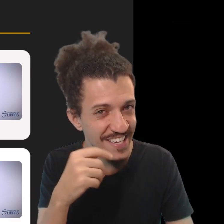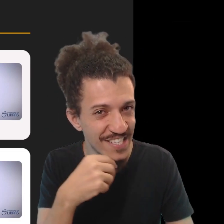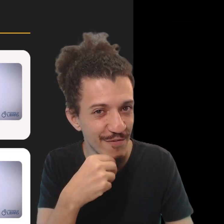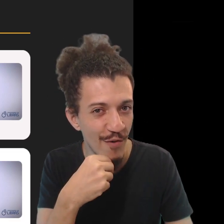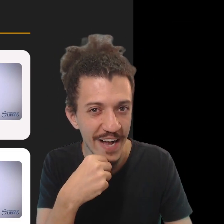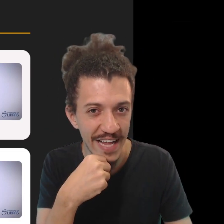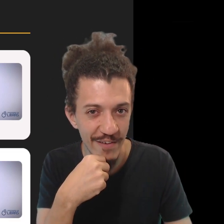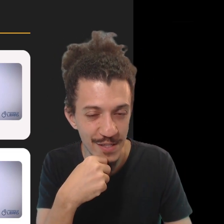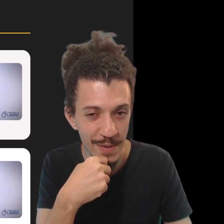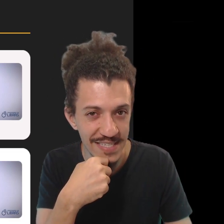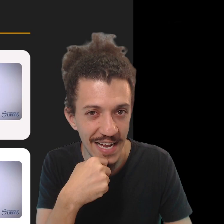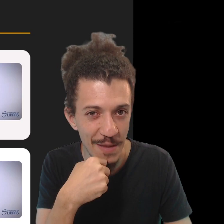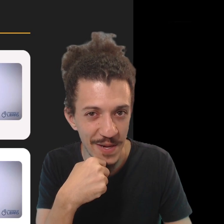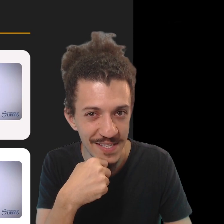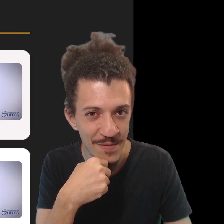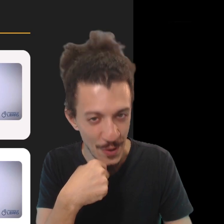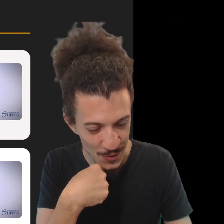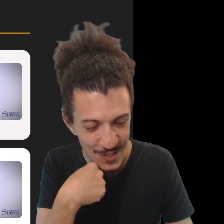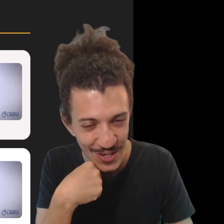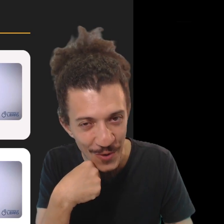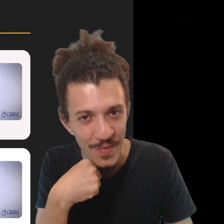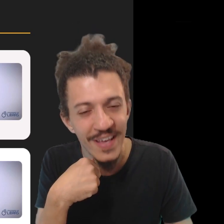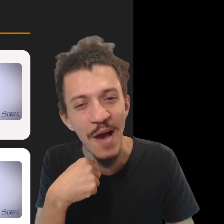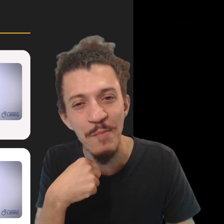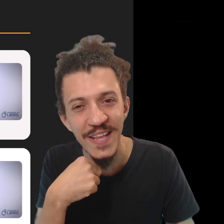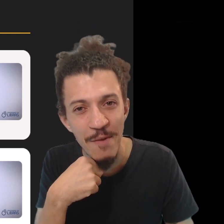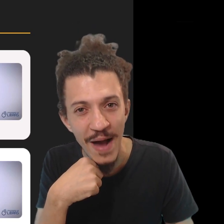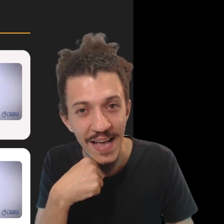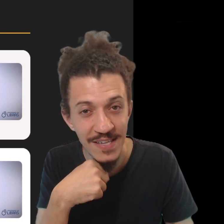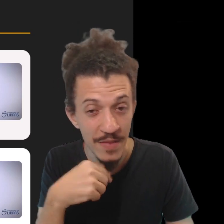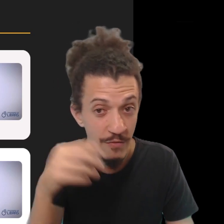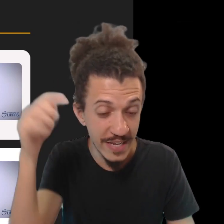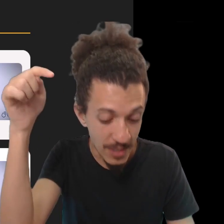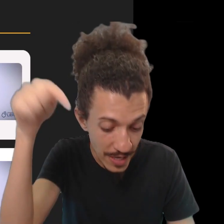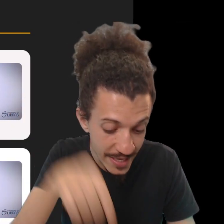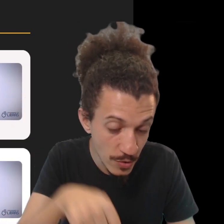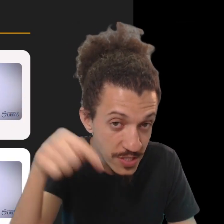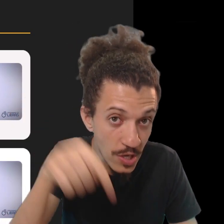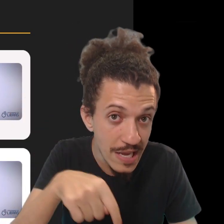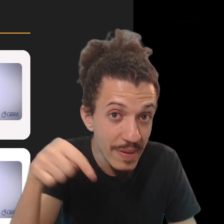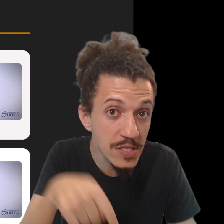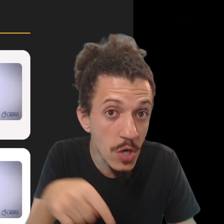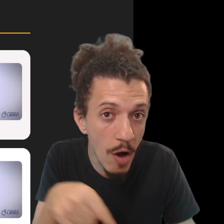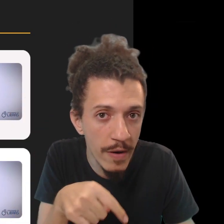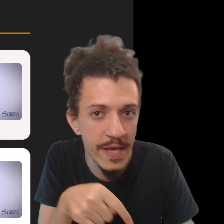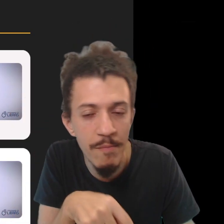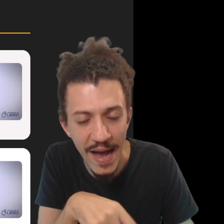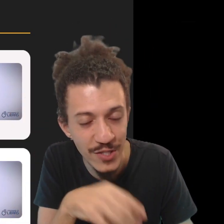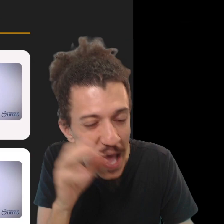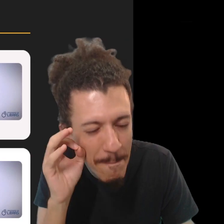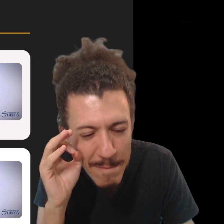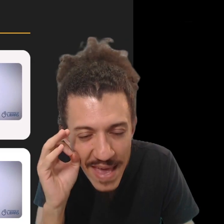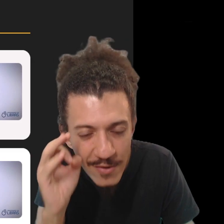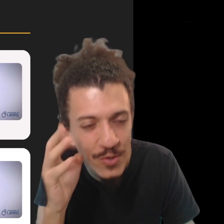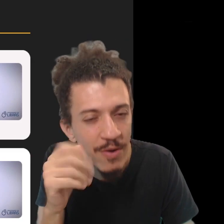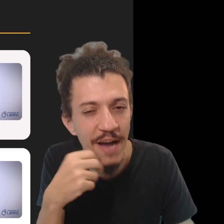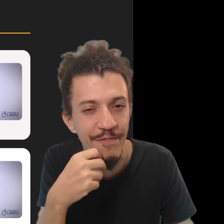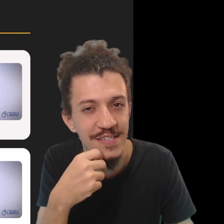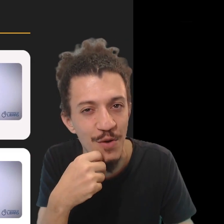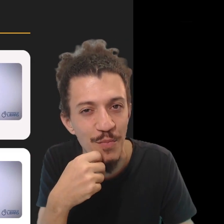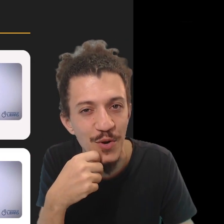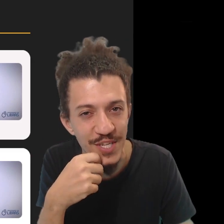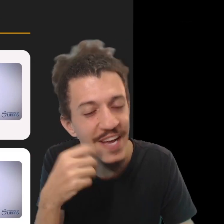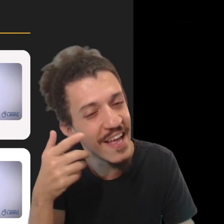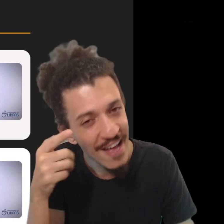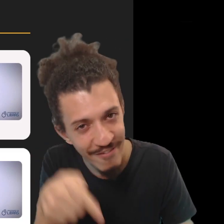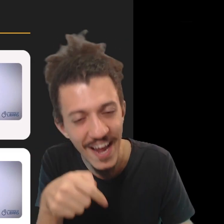assim se desenvolva cada vez mais na Libras. Gostou? Quer aprender mais? Vou deixar o link do Dissolibras logo aqui embaixo. É menos do que um